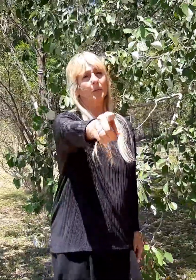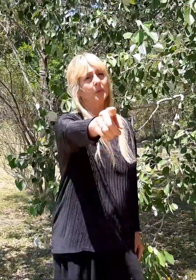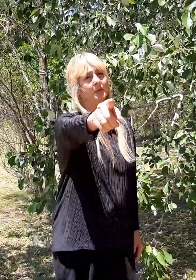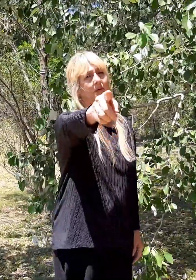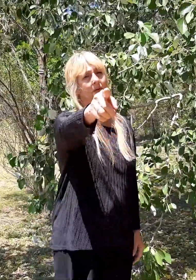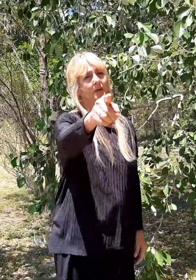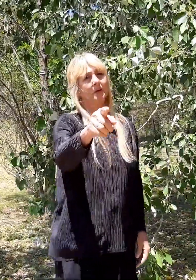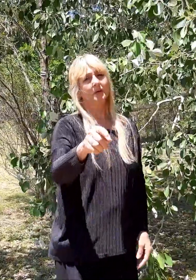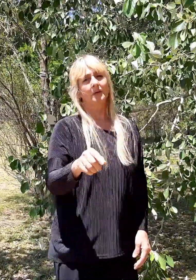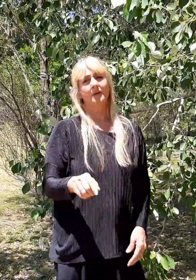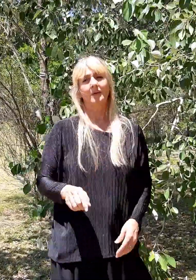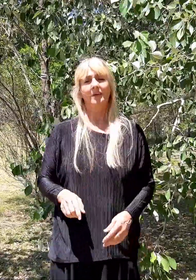por ti